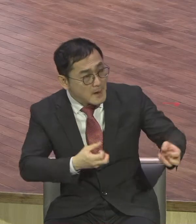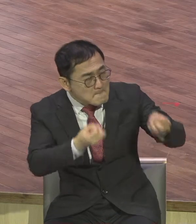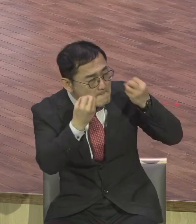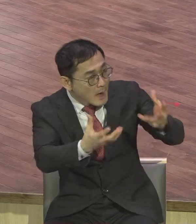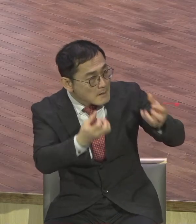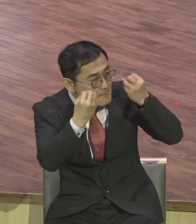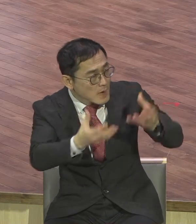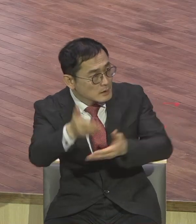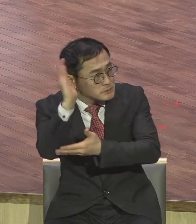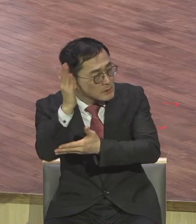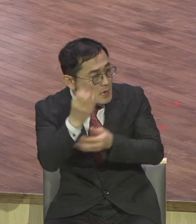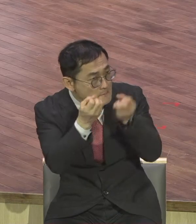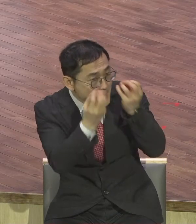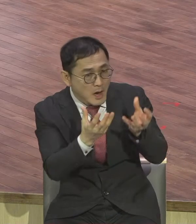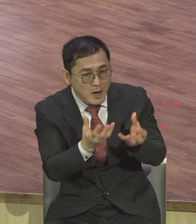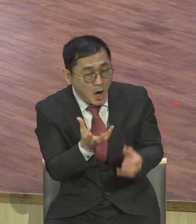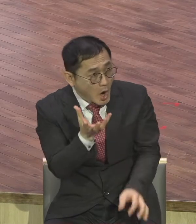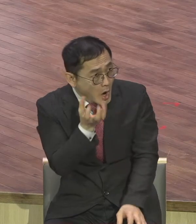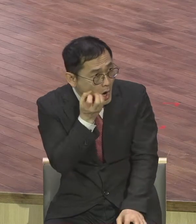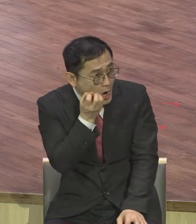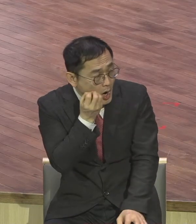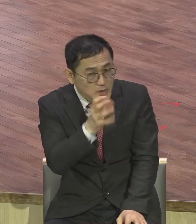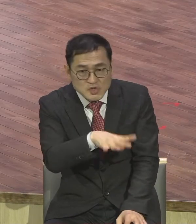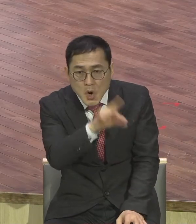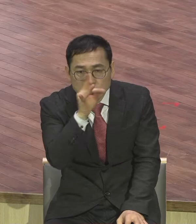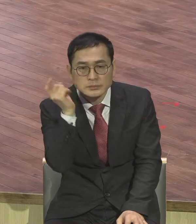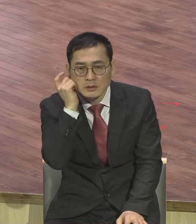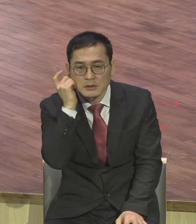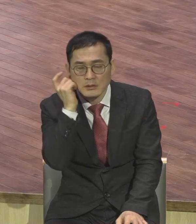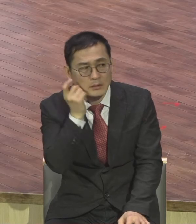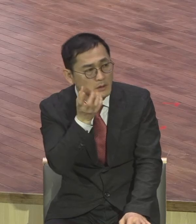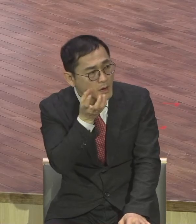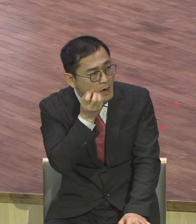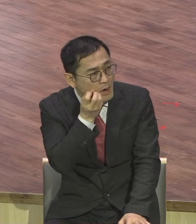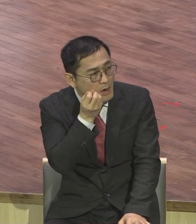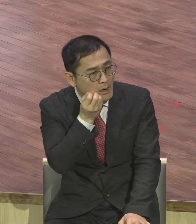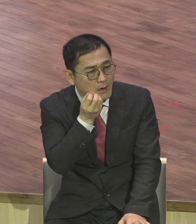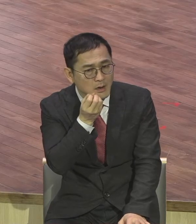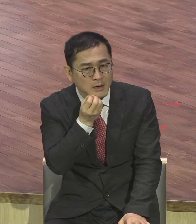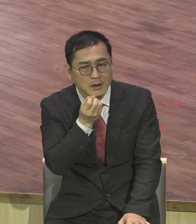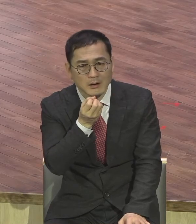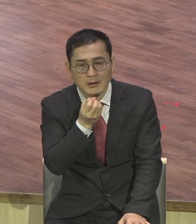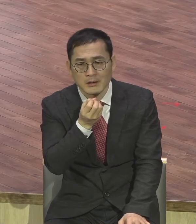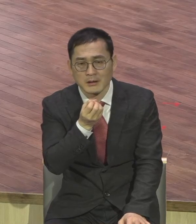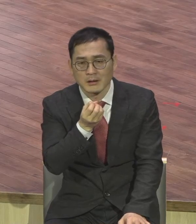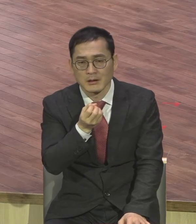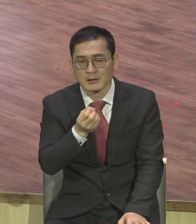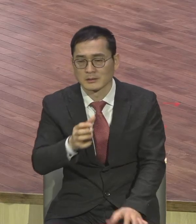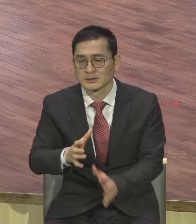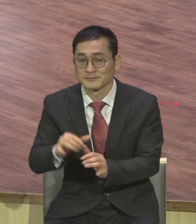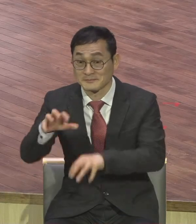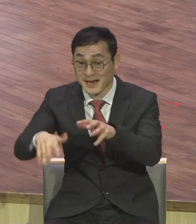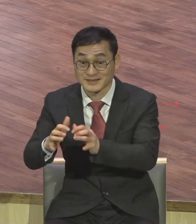이런 메시지를 전하니까 이걸 듣고 예수님께서 행하는 능력을 보고 충격을 받았고 충격 그런데